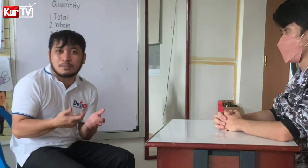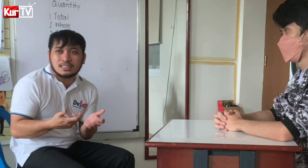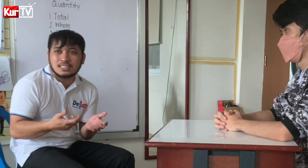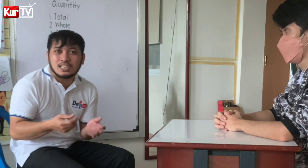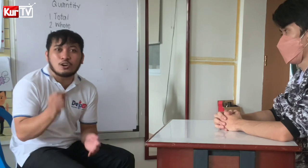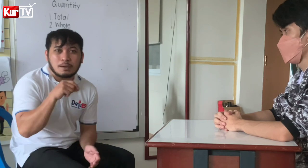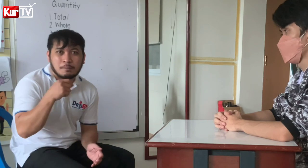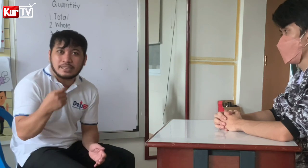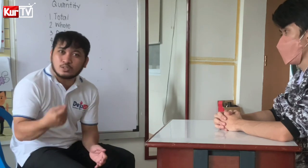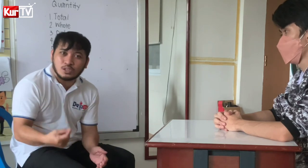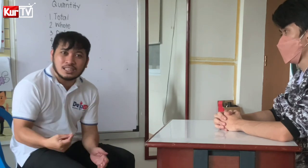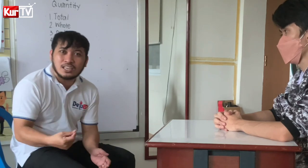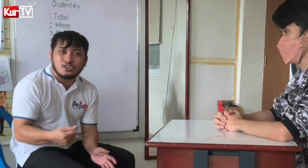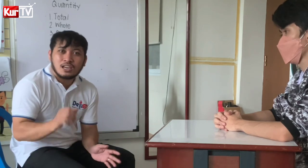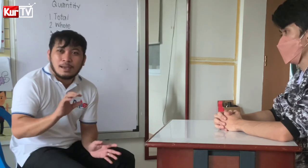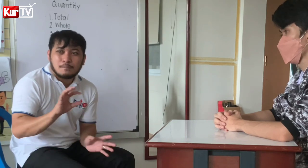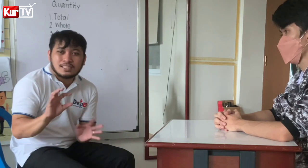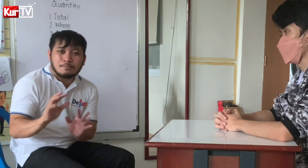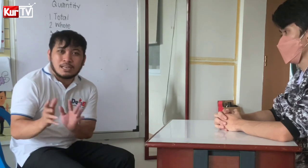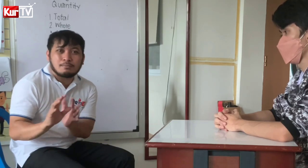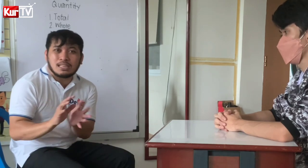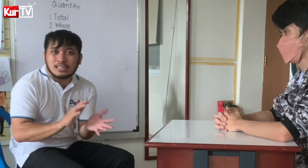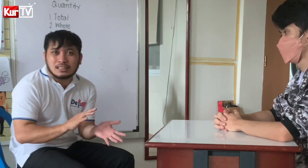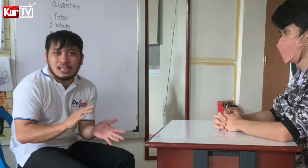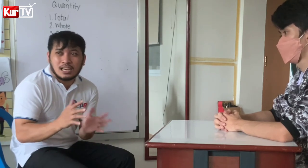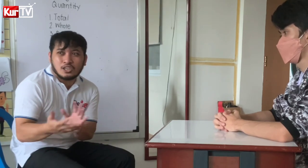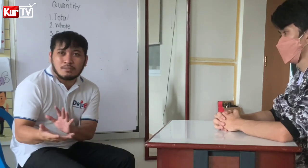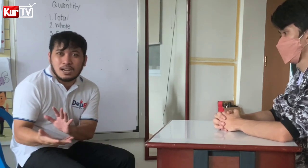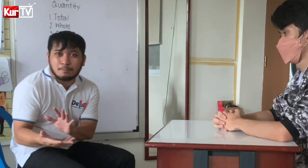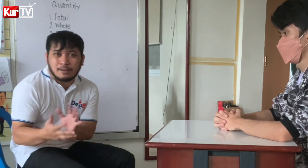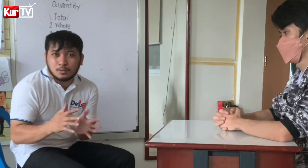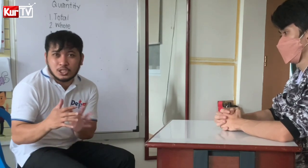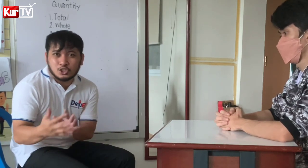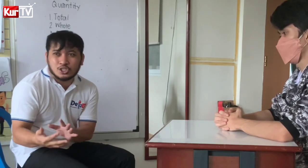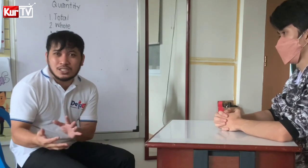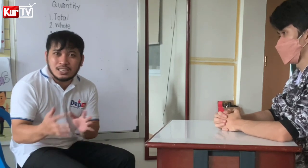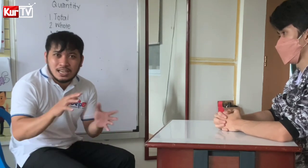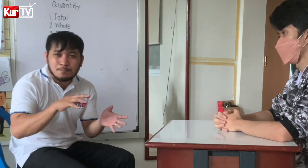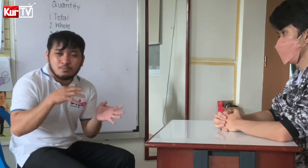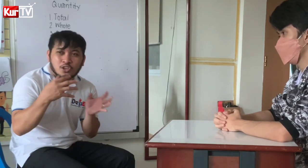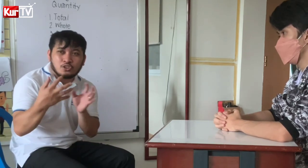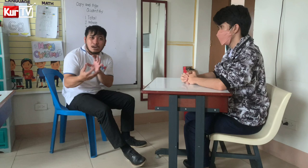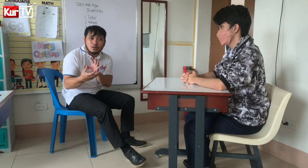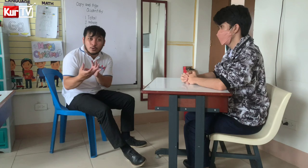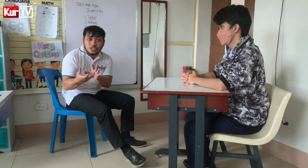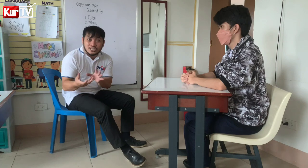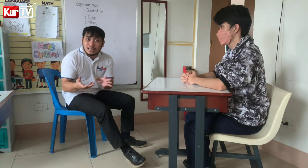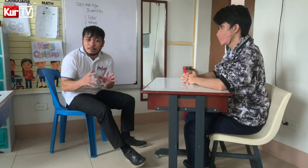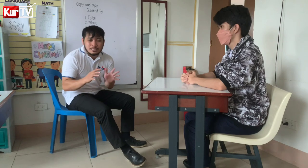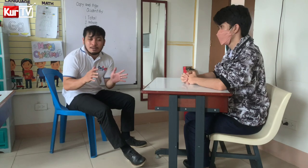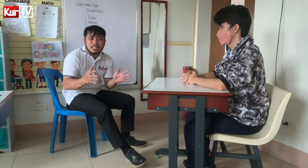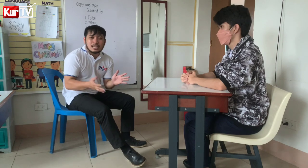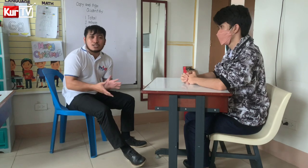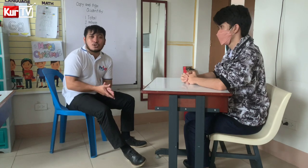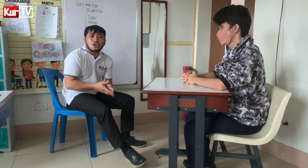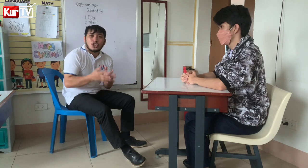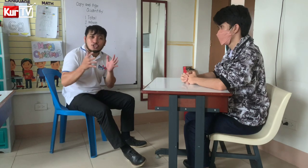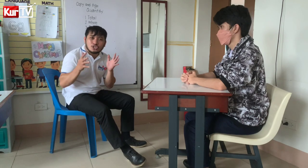natin sila Minsan nalibaliktad talaga yung mga prepositions nila Yung mga words nila So yun